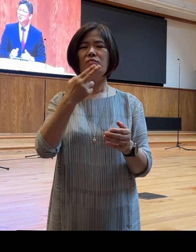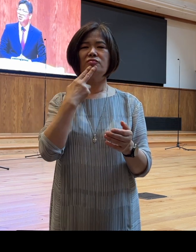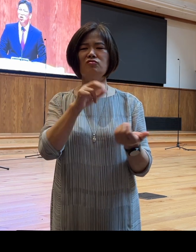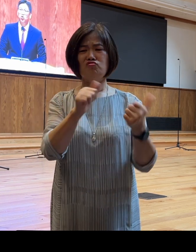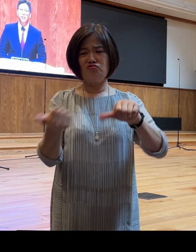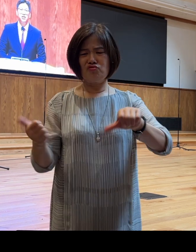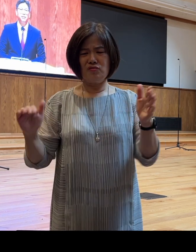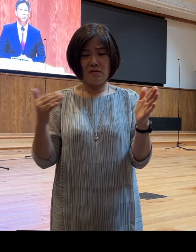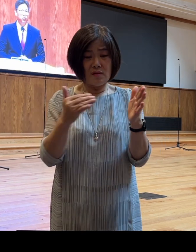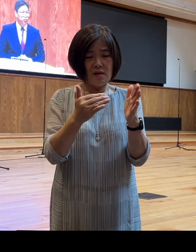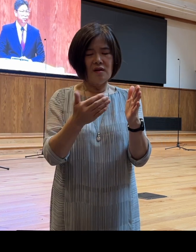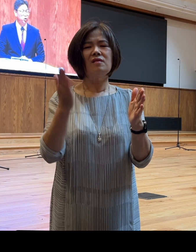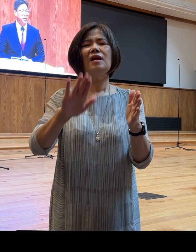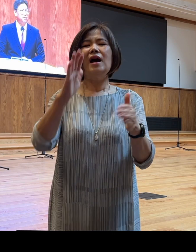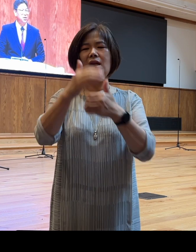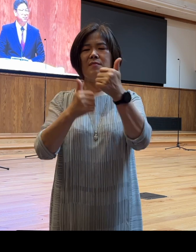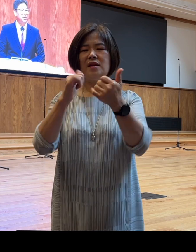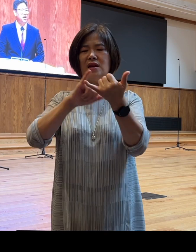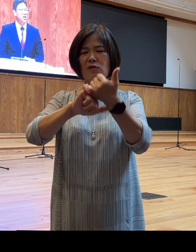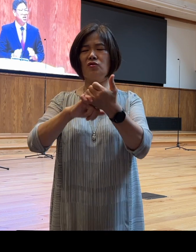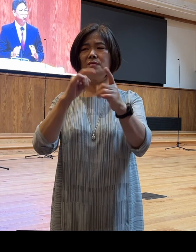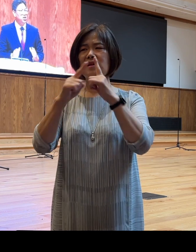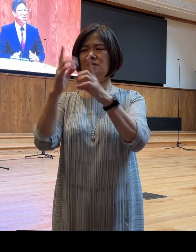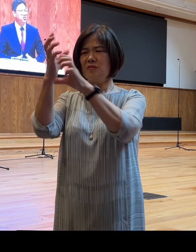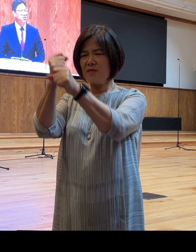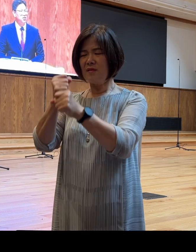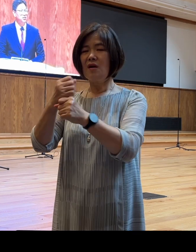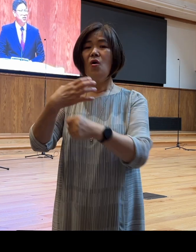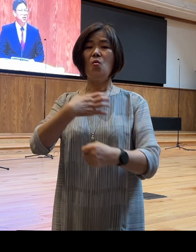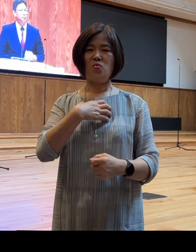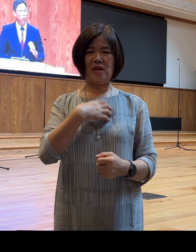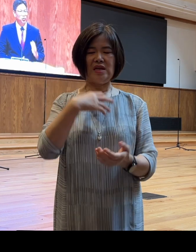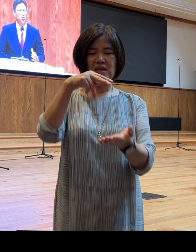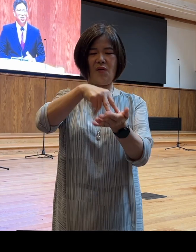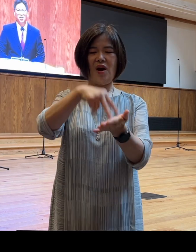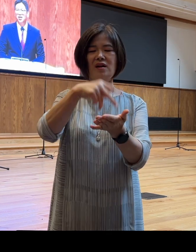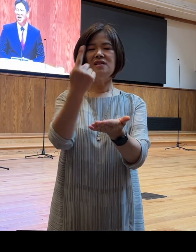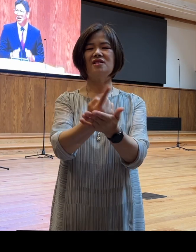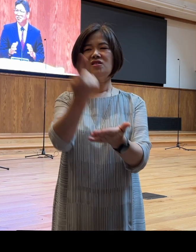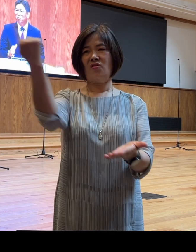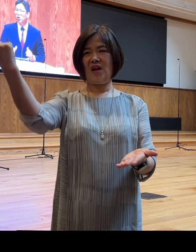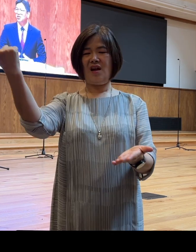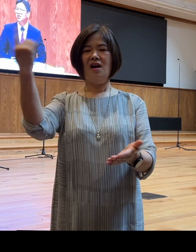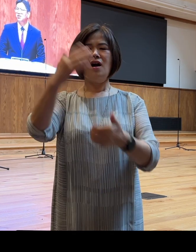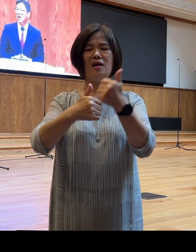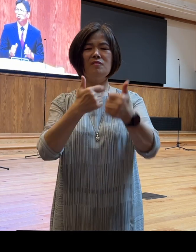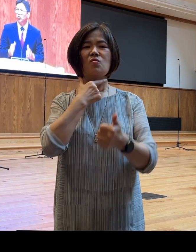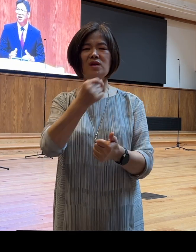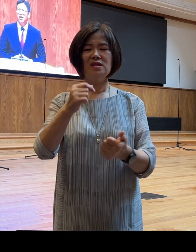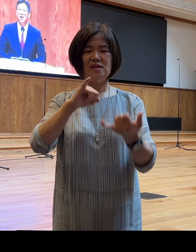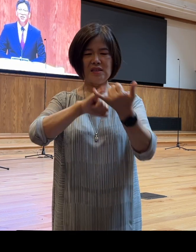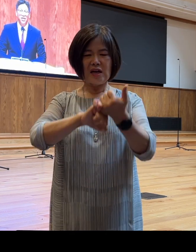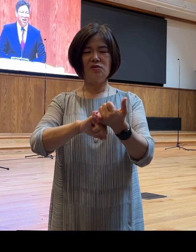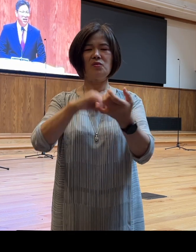약속의 말씀을 붙들므로 말미암아 이 위기의 상황을 벗어나 하나님이 원하시는 그 약속을 향해 나가라고